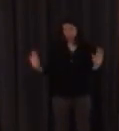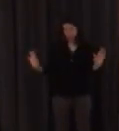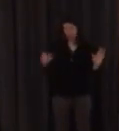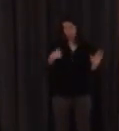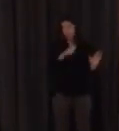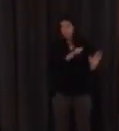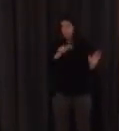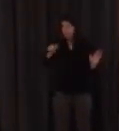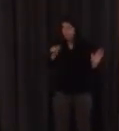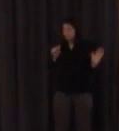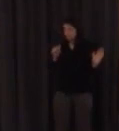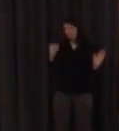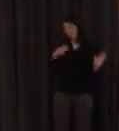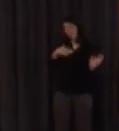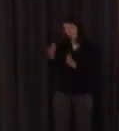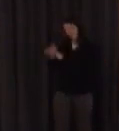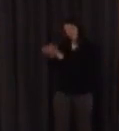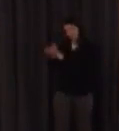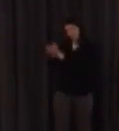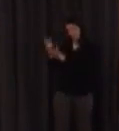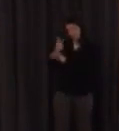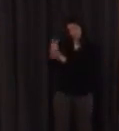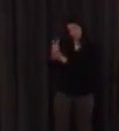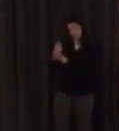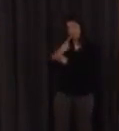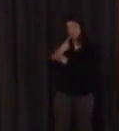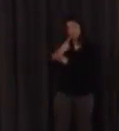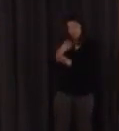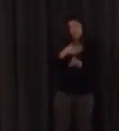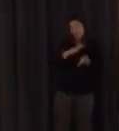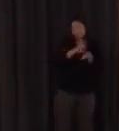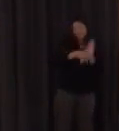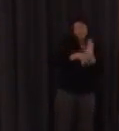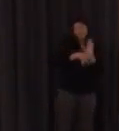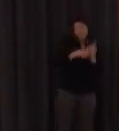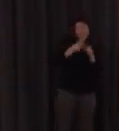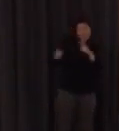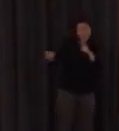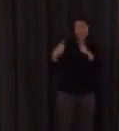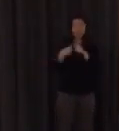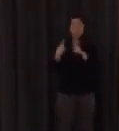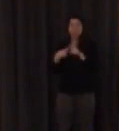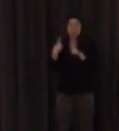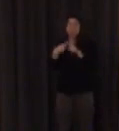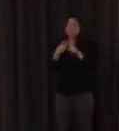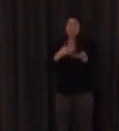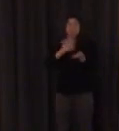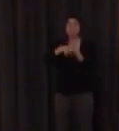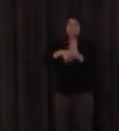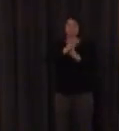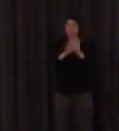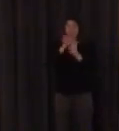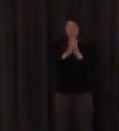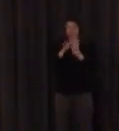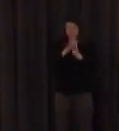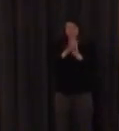personalmente y mi compañero nos decantamos por la incorporación de este sistema es que es un sistema fonológico y en ese